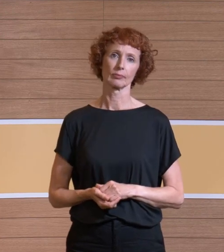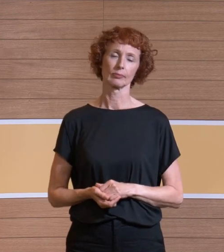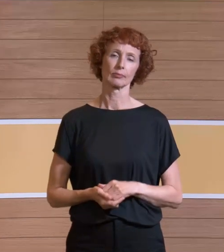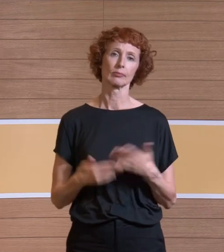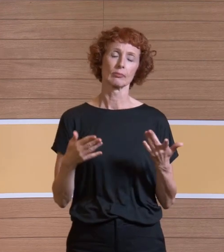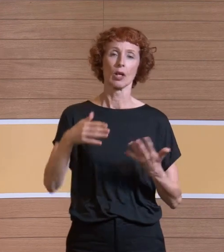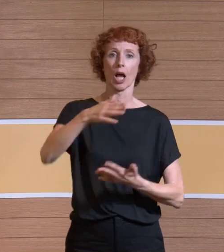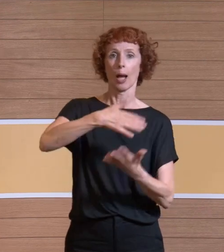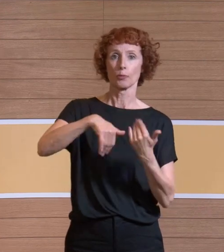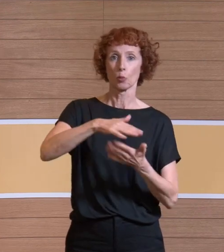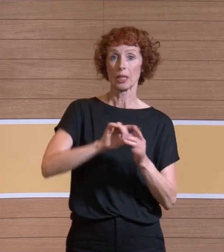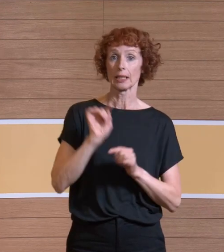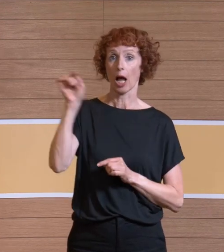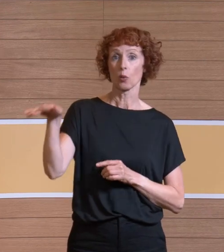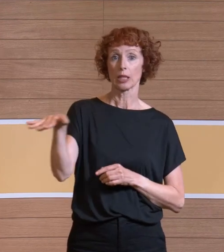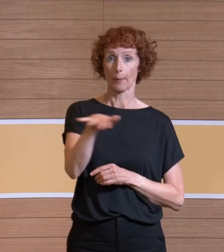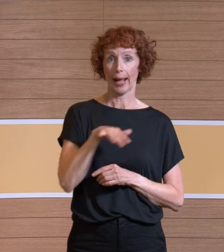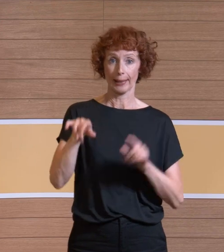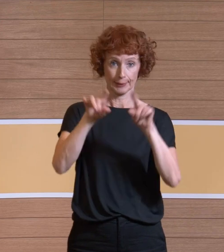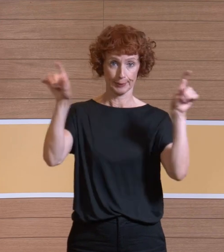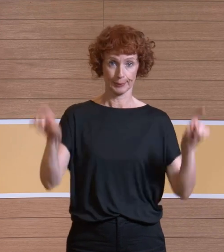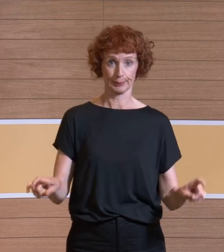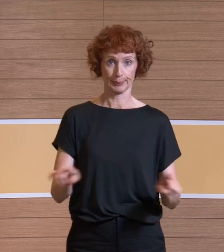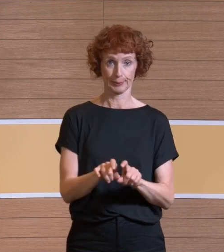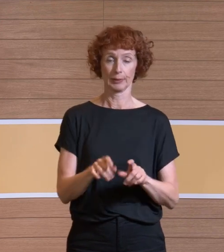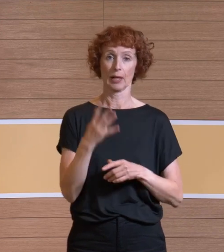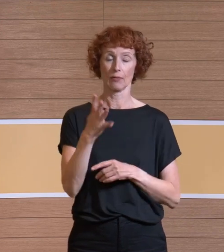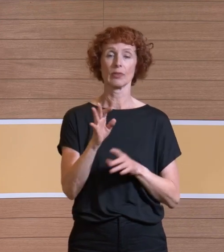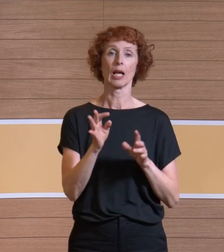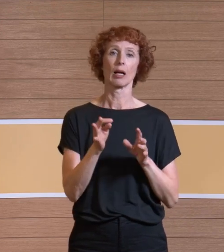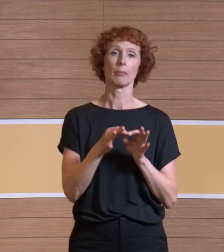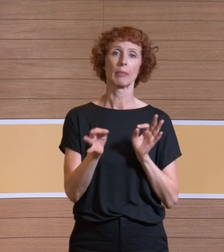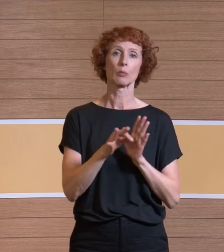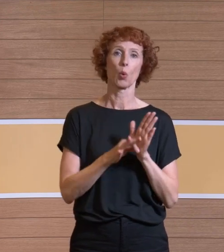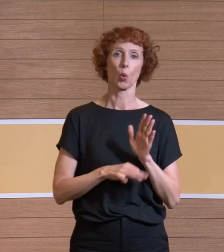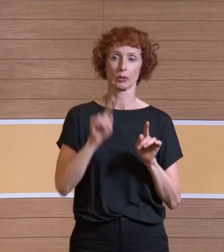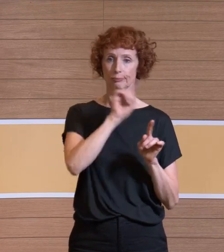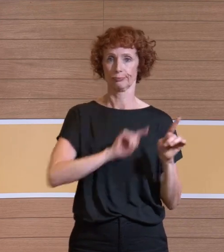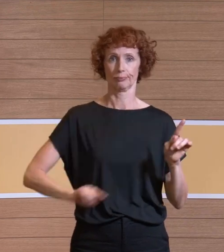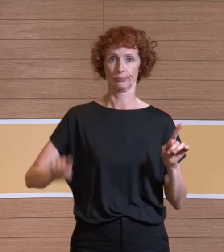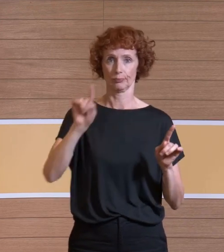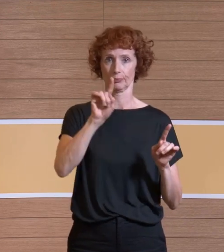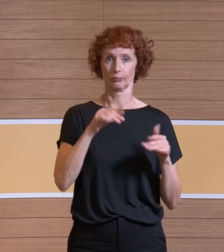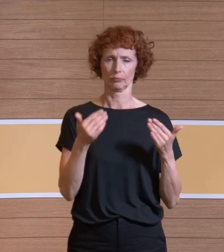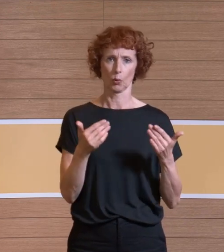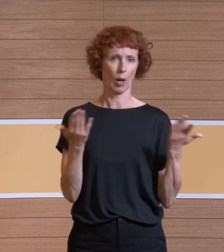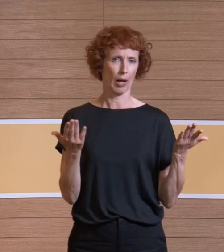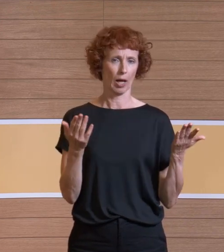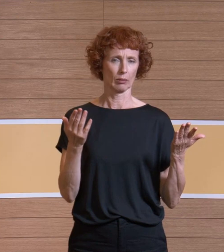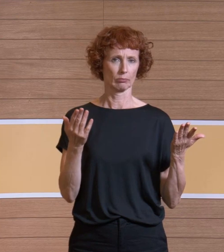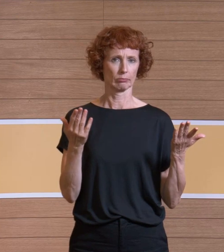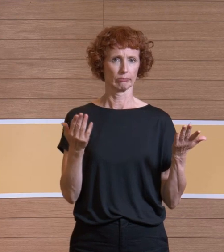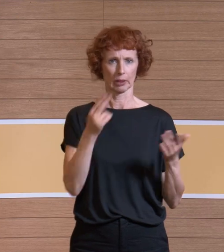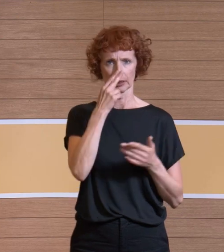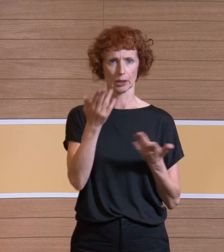Im turbulenten Außenbereich haben wir an vier Messpunkten gemessen. Allerdings hat sich statistisch herausgestellt, dass es keinen Unterschied macht,